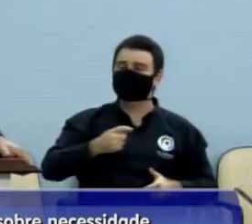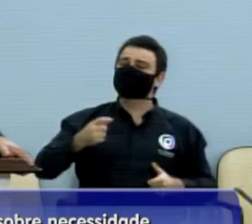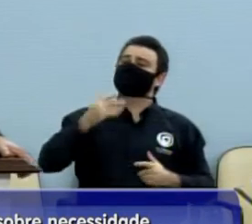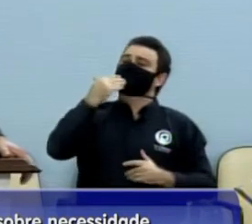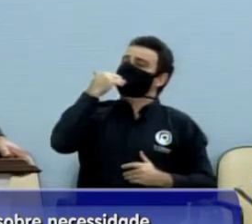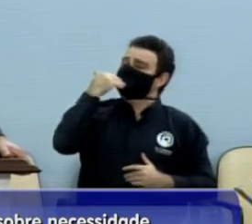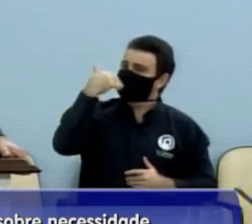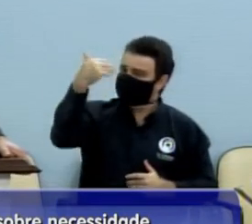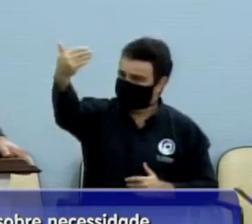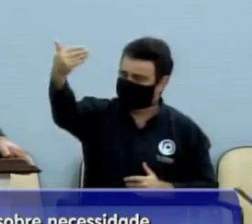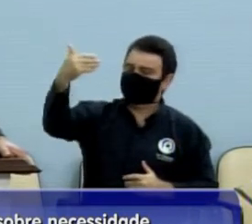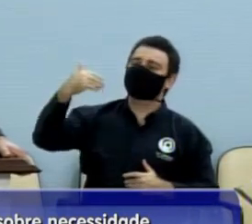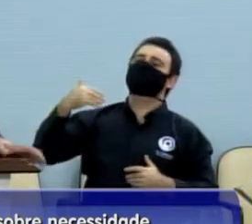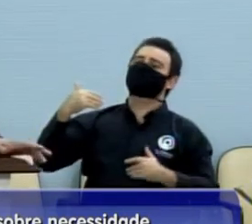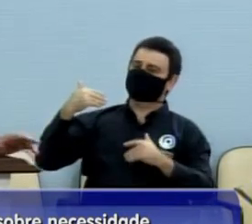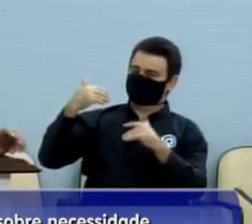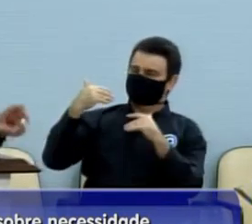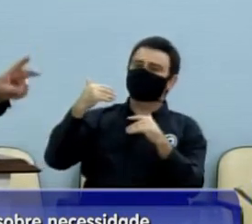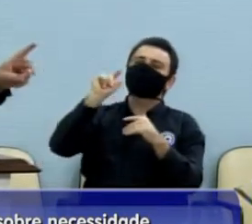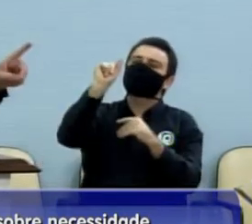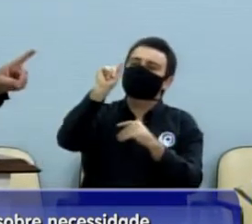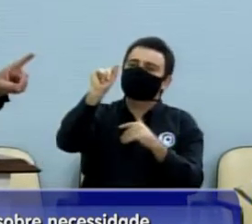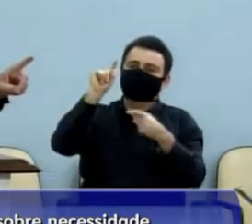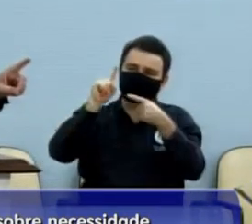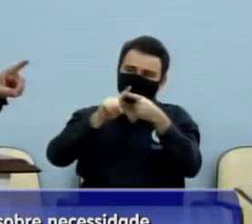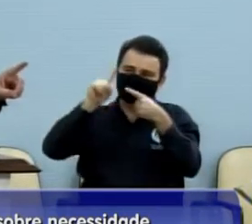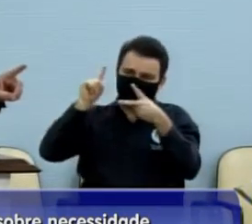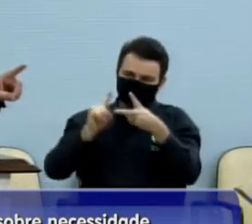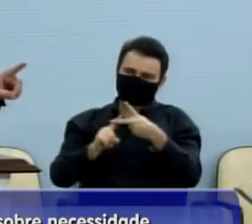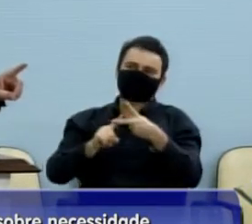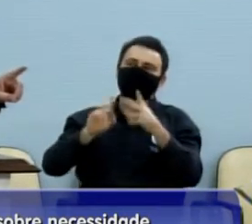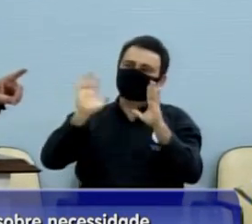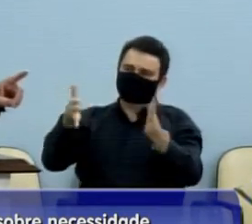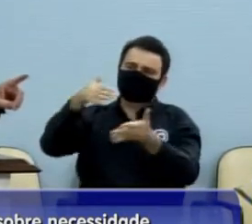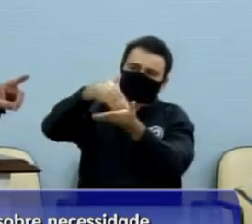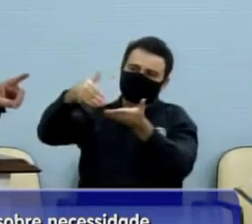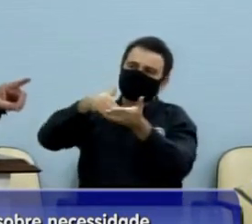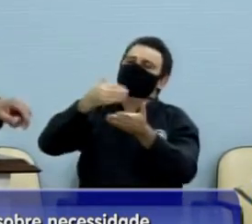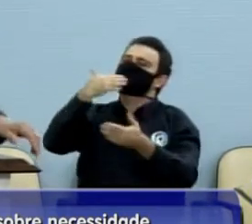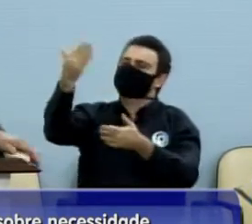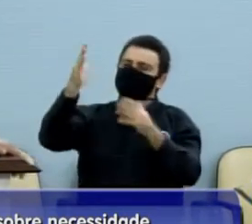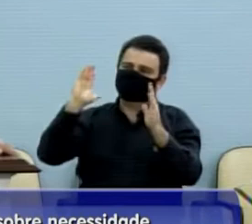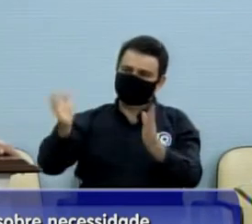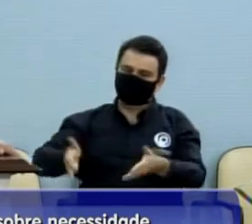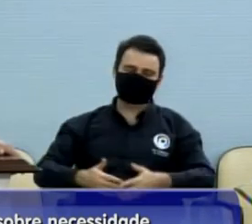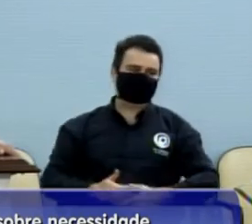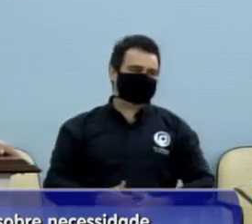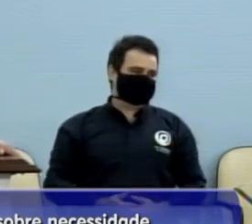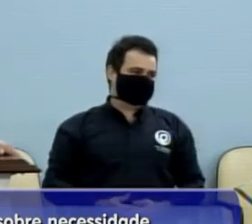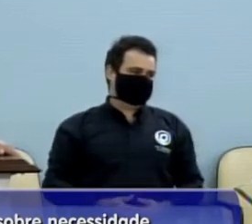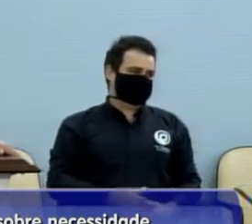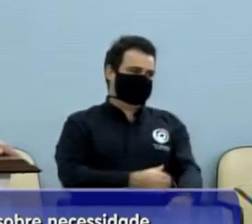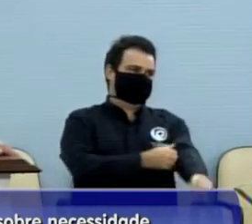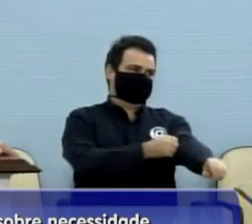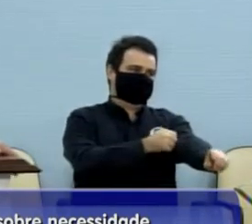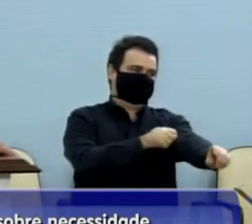o pedido, esses dois pedidos... Pois não, vereadora? Uma parte, se o senhor quer? Não, põe um...